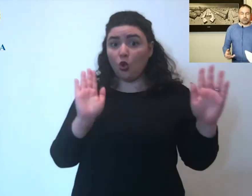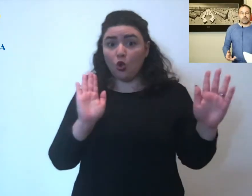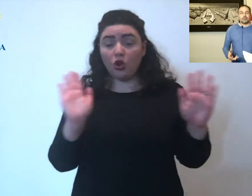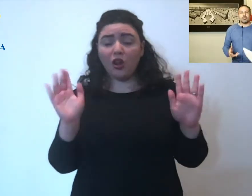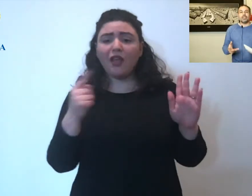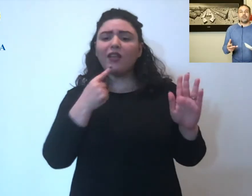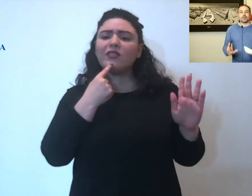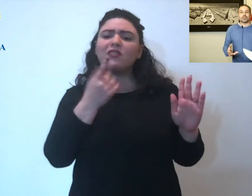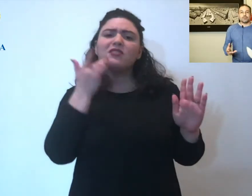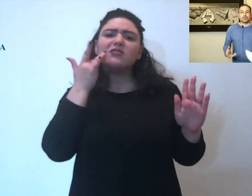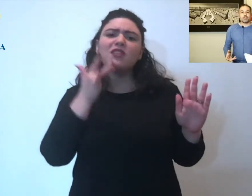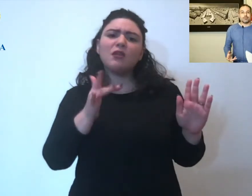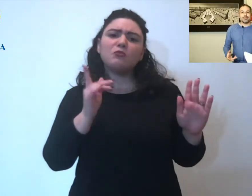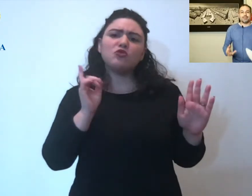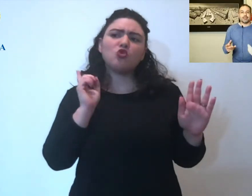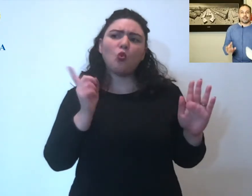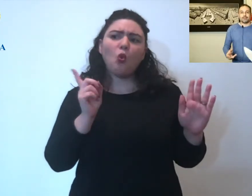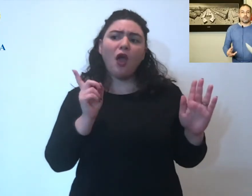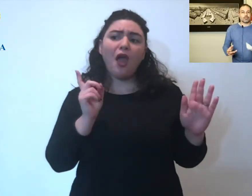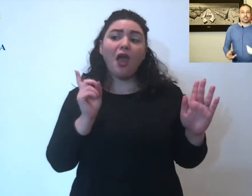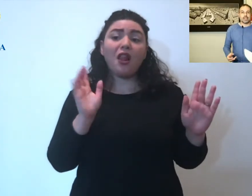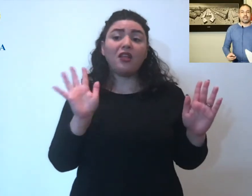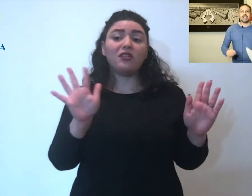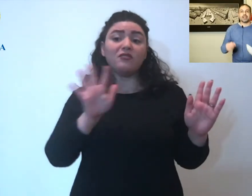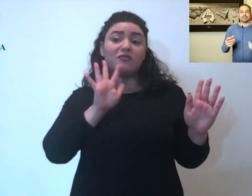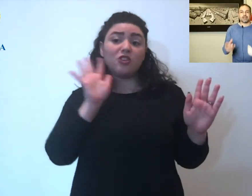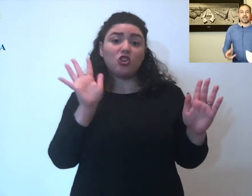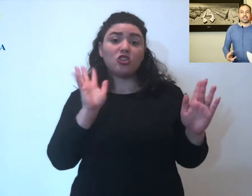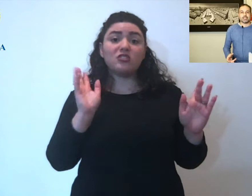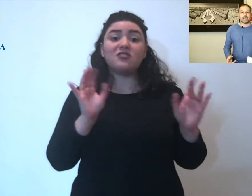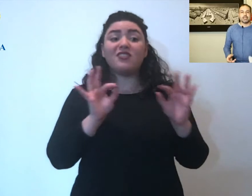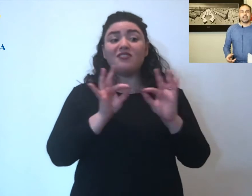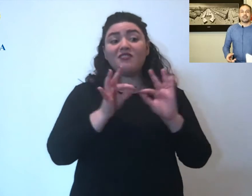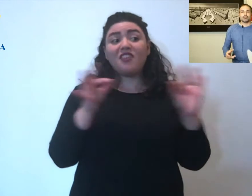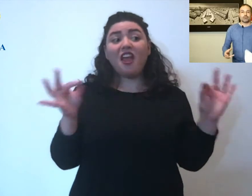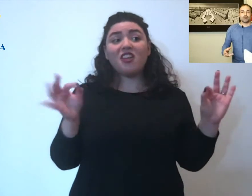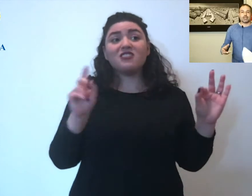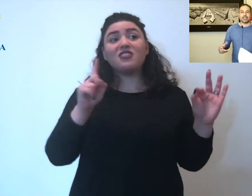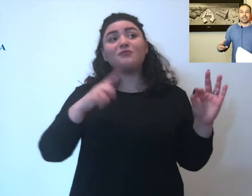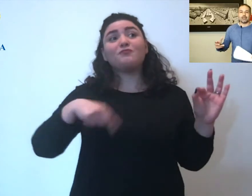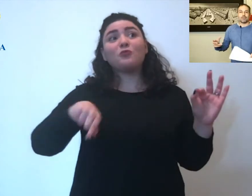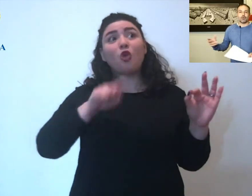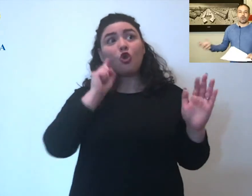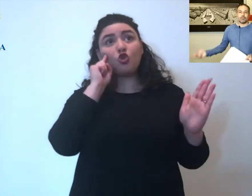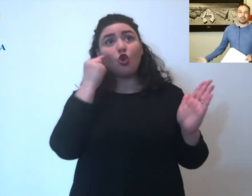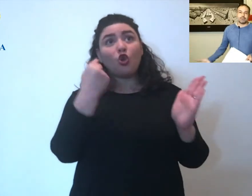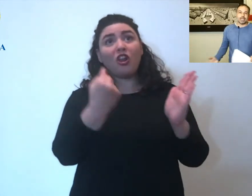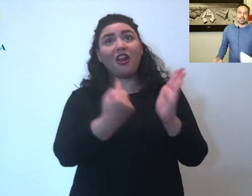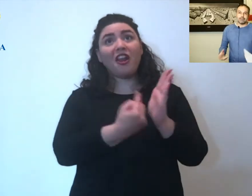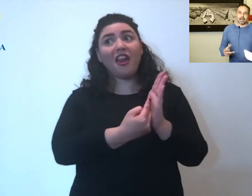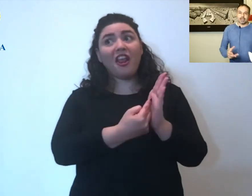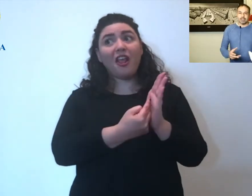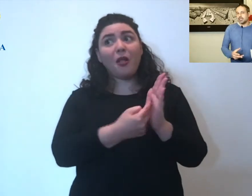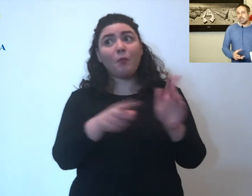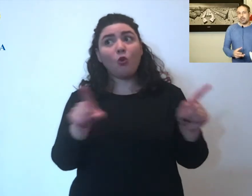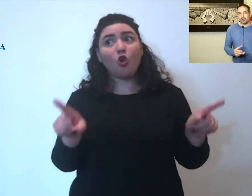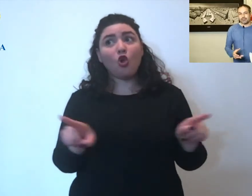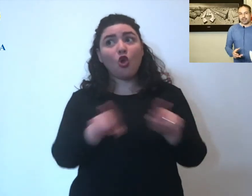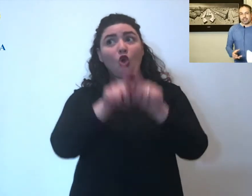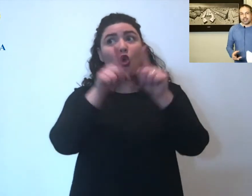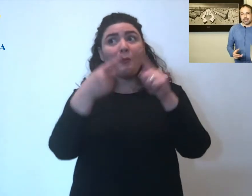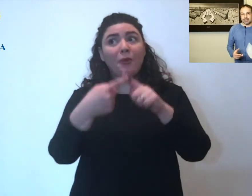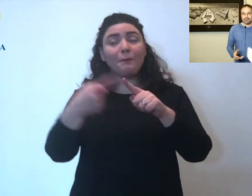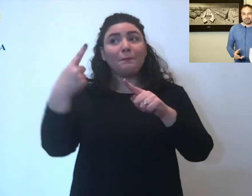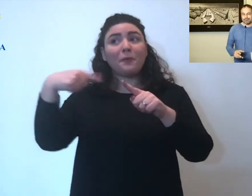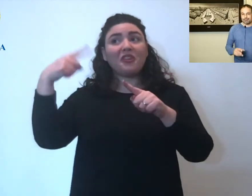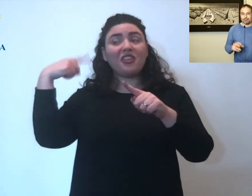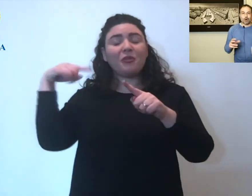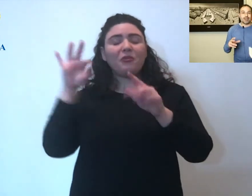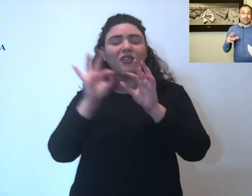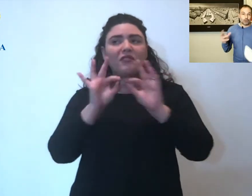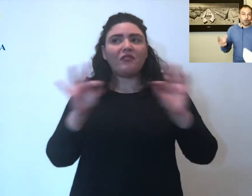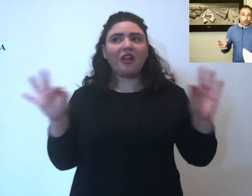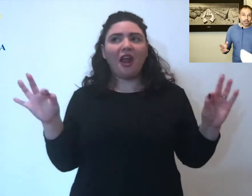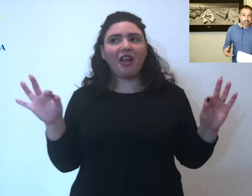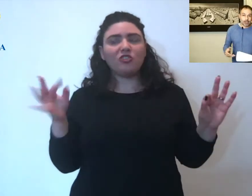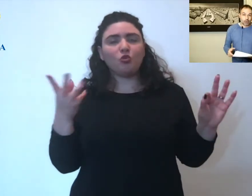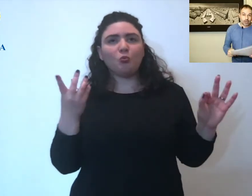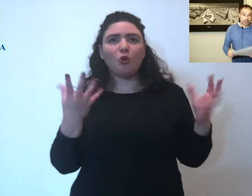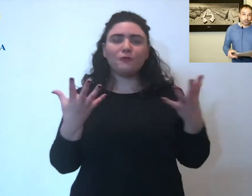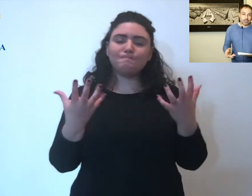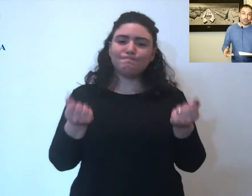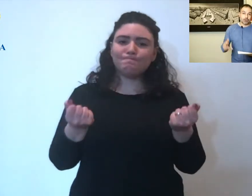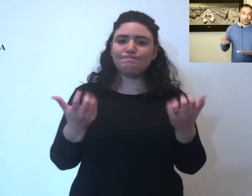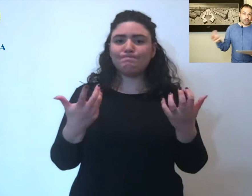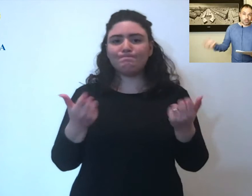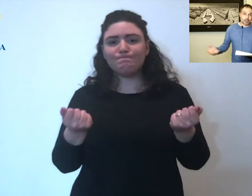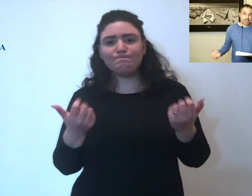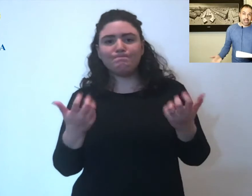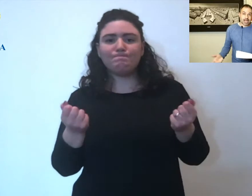dico semplicemente che forse la frase torneremo come prima è una frase un po' aleatoria